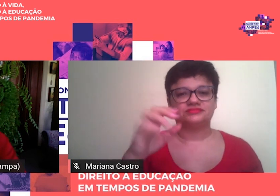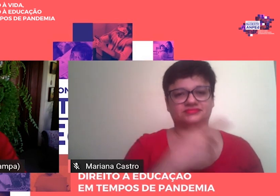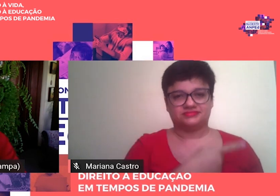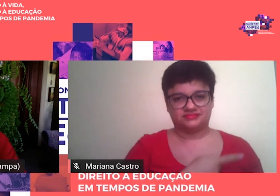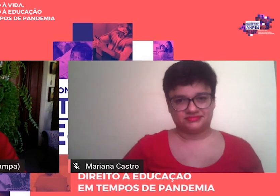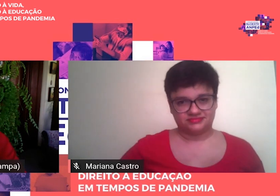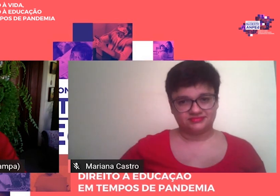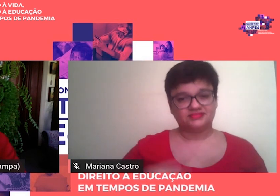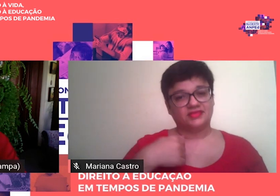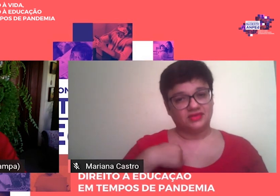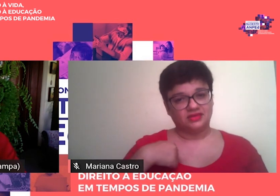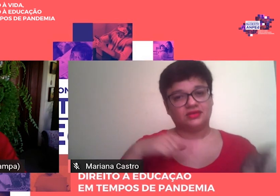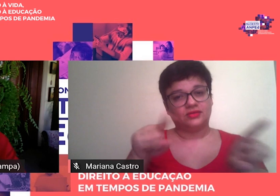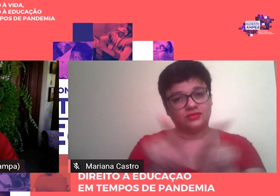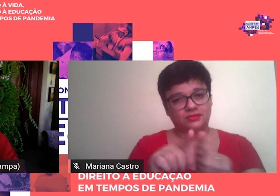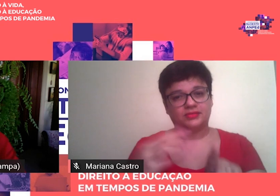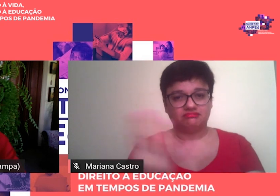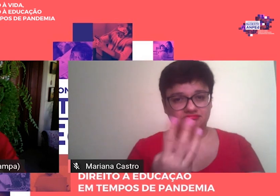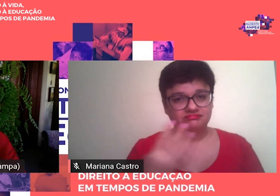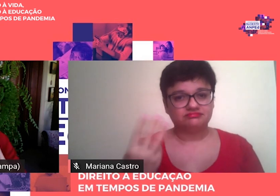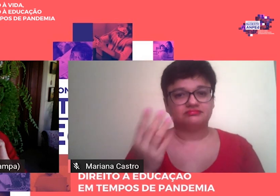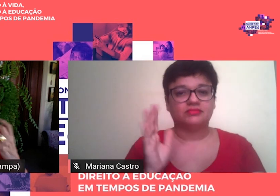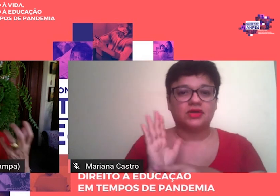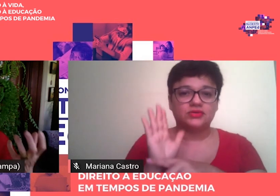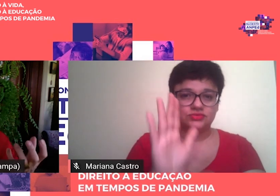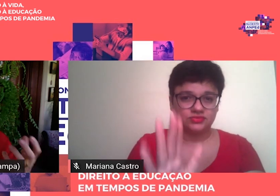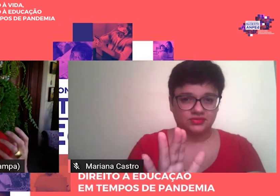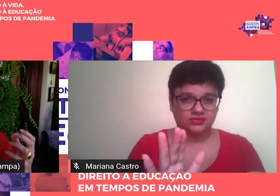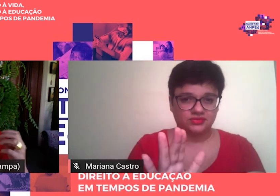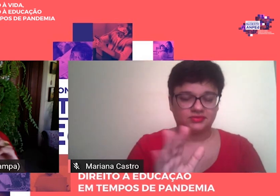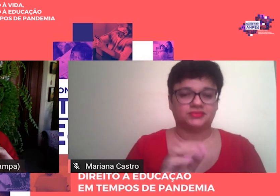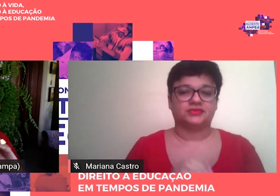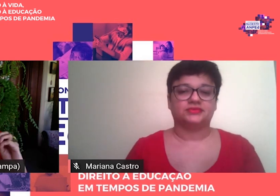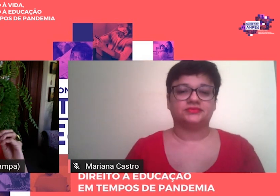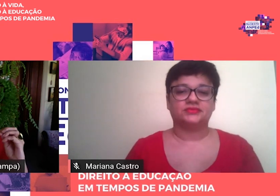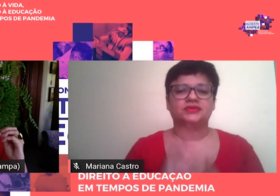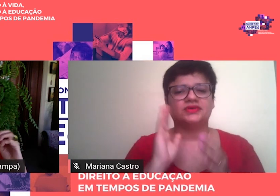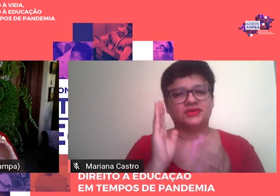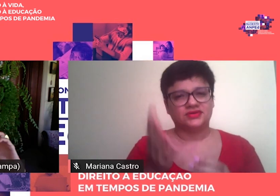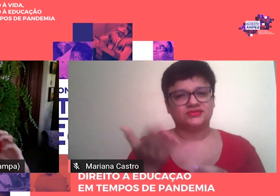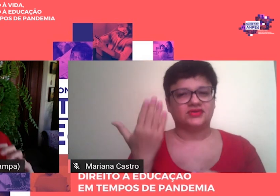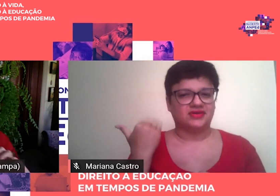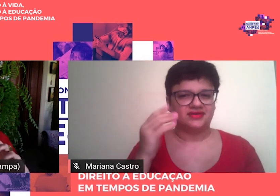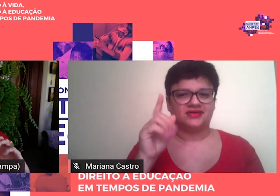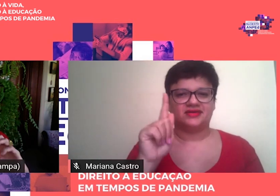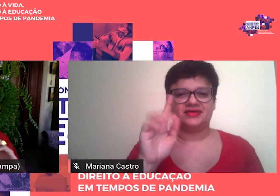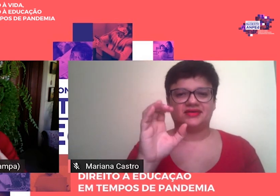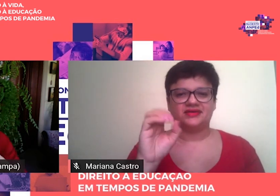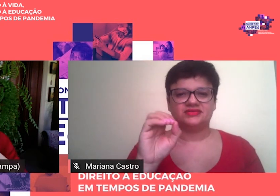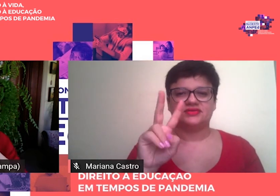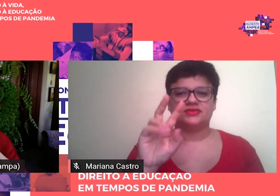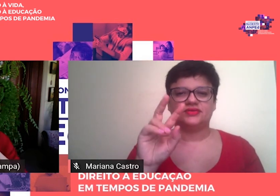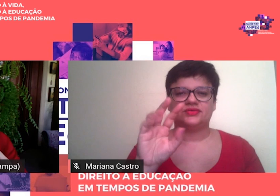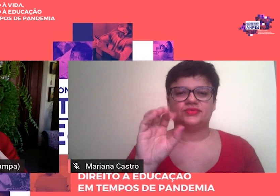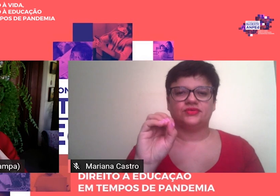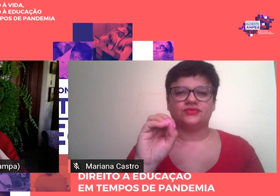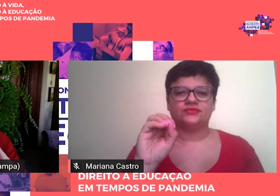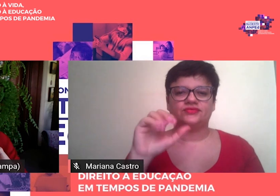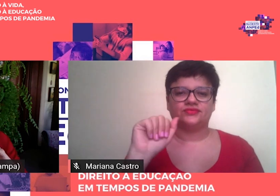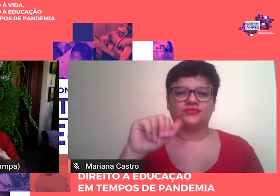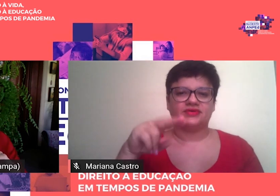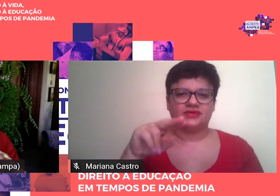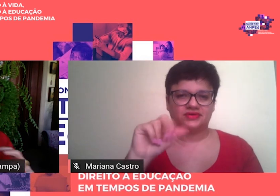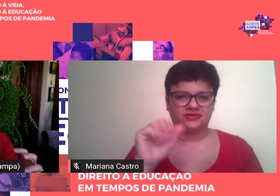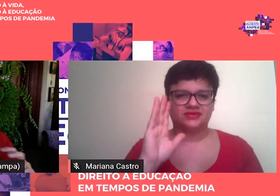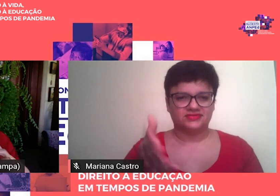então, nesta função. A Giovana já contou um pouquinho e importante parte, né,